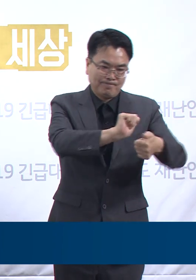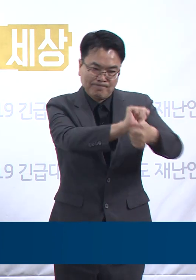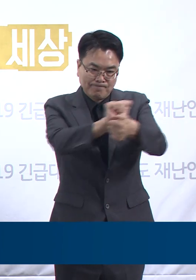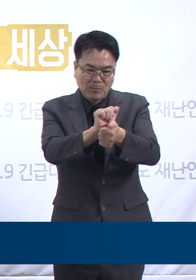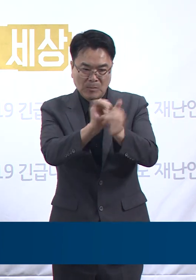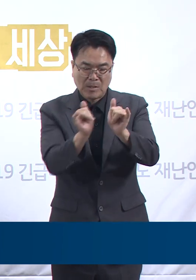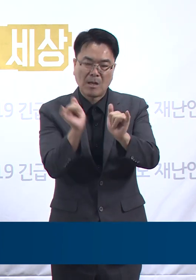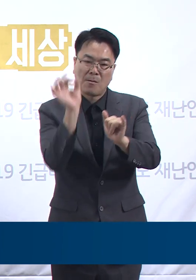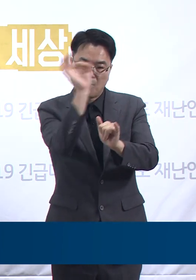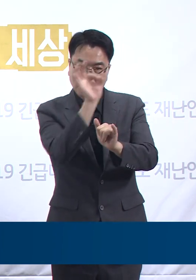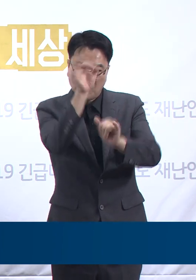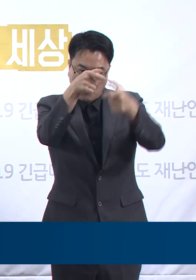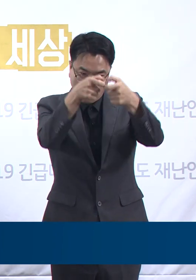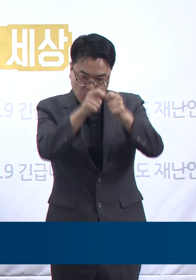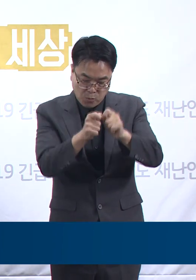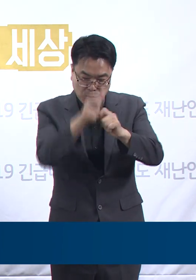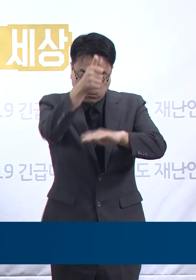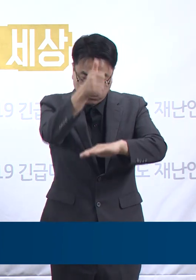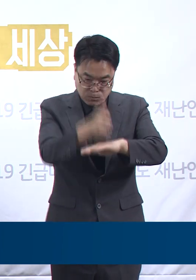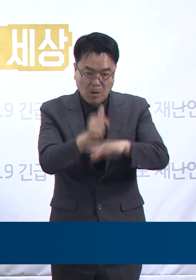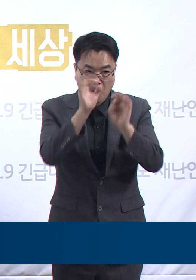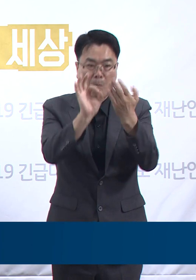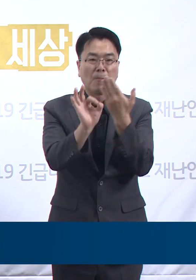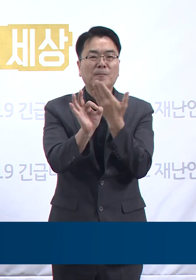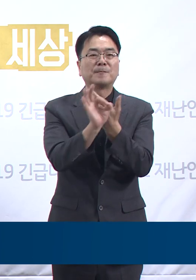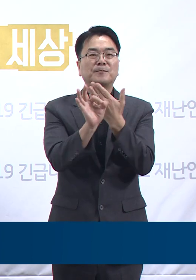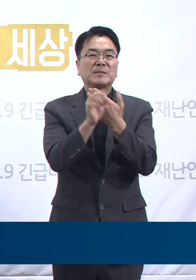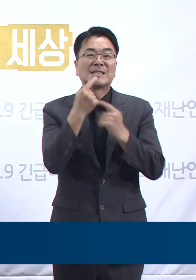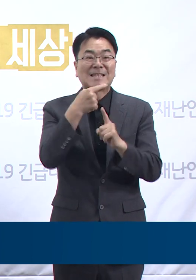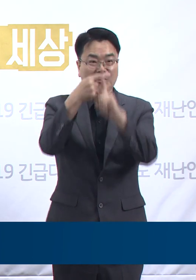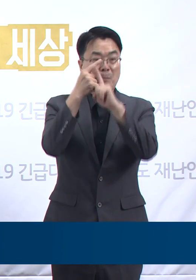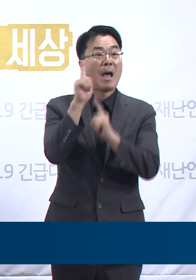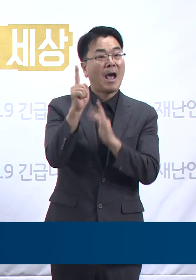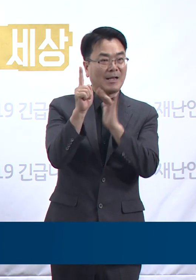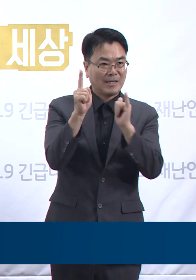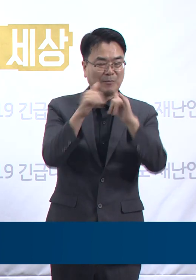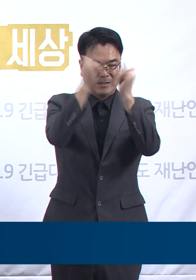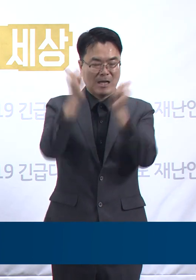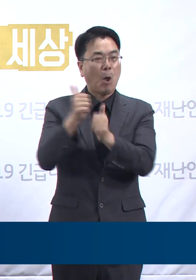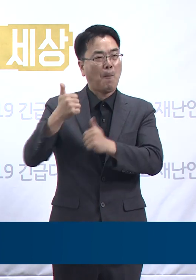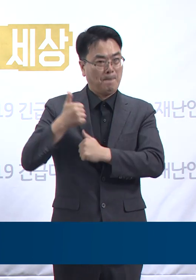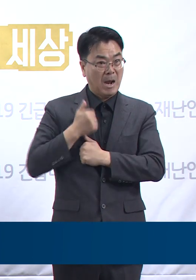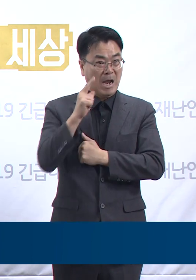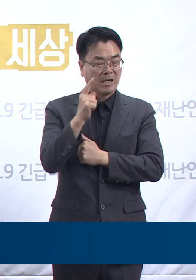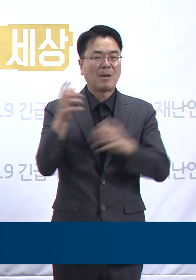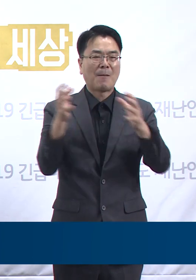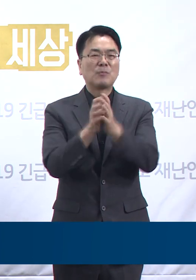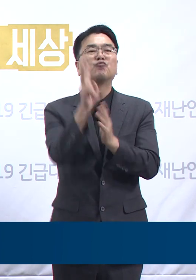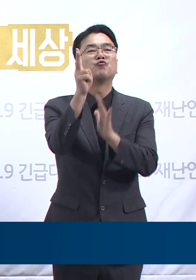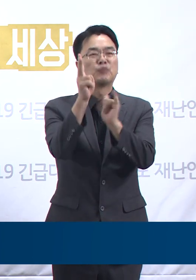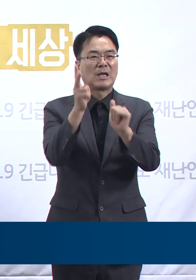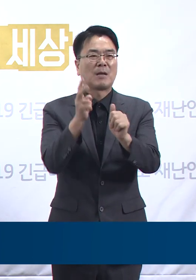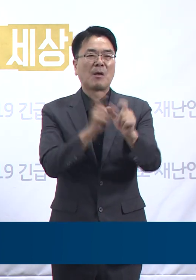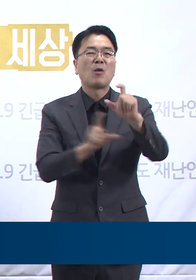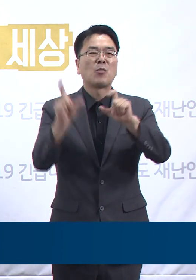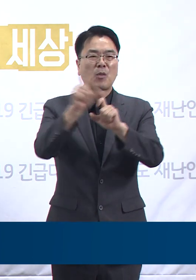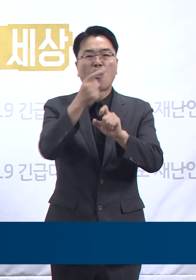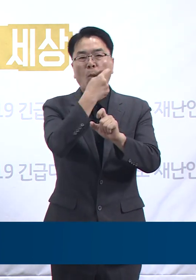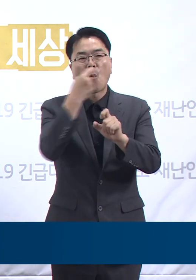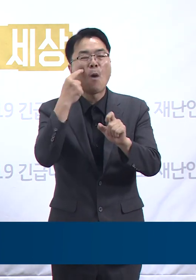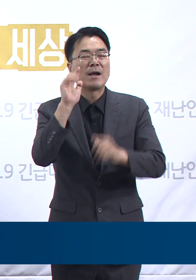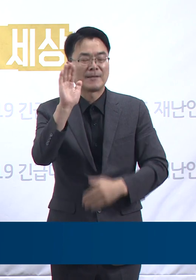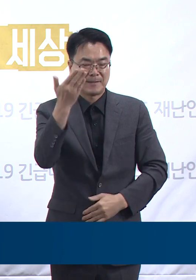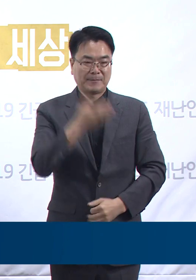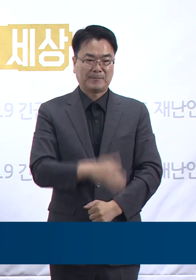입소자 71명의 검사 결과 간호사 1명과 공익요원 1명이 추가 확진되었습니다. 첫 확진된